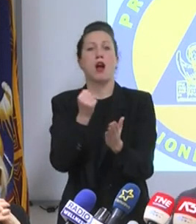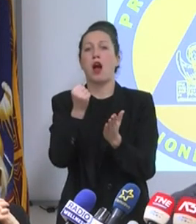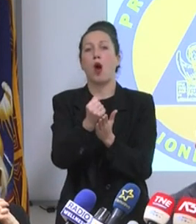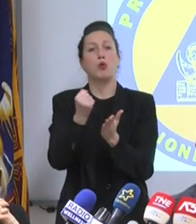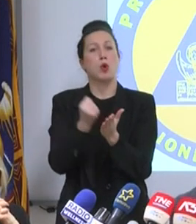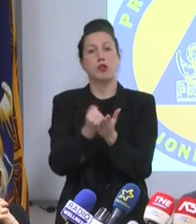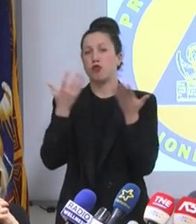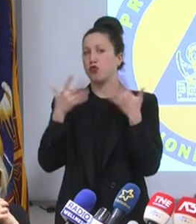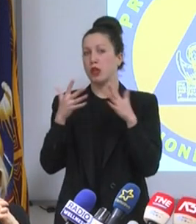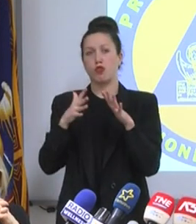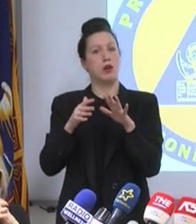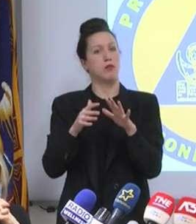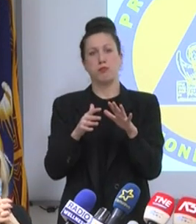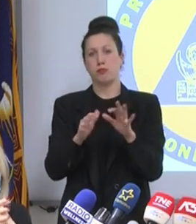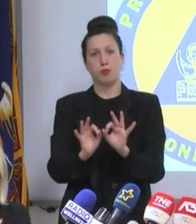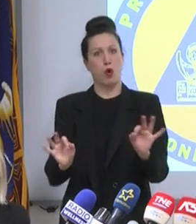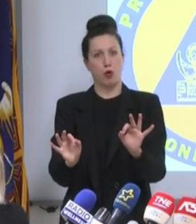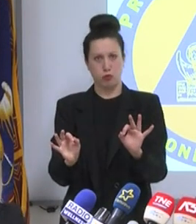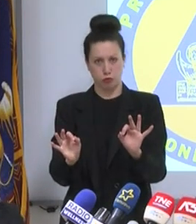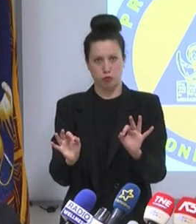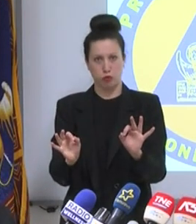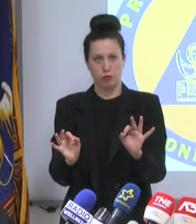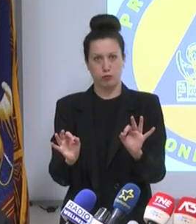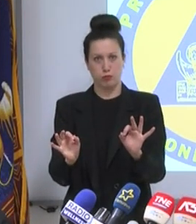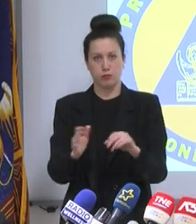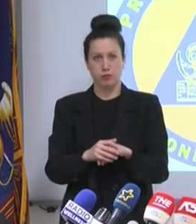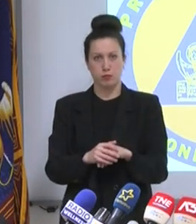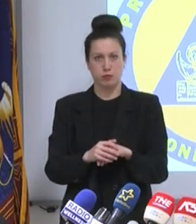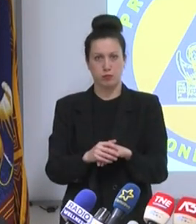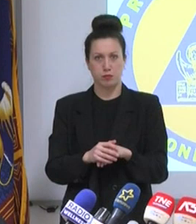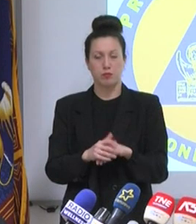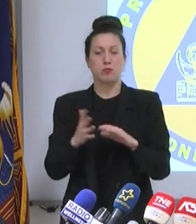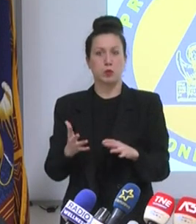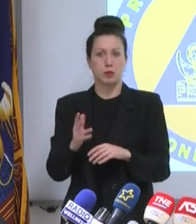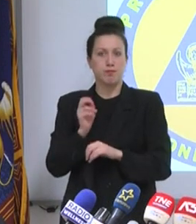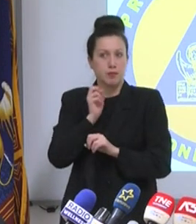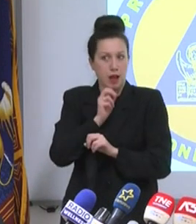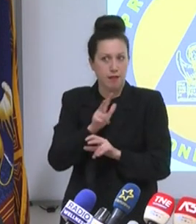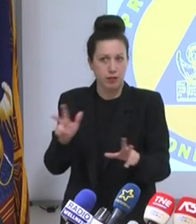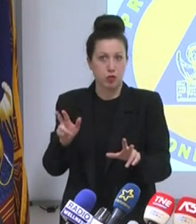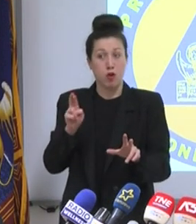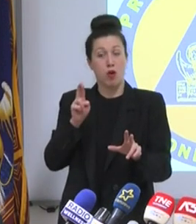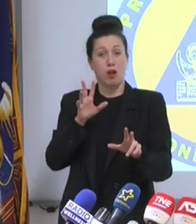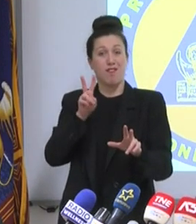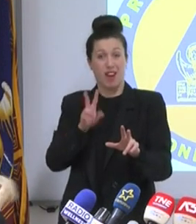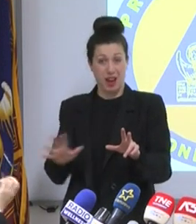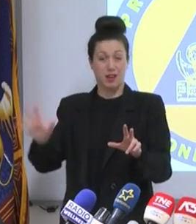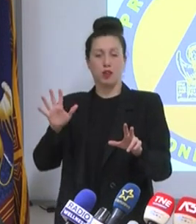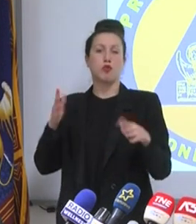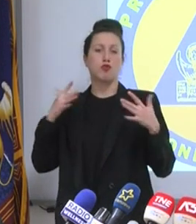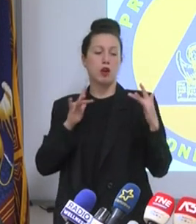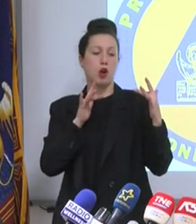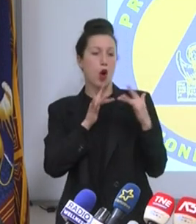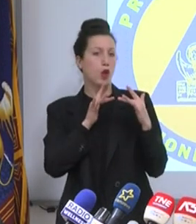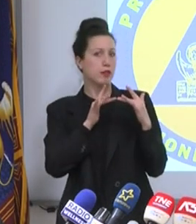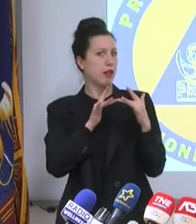vero che la regione ha avuto dei contatti. Noi li vogliamo avere nell'ambito della